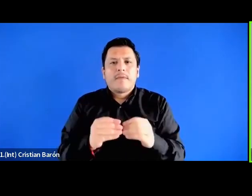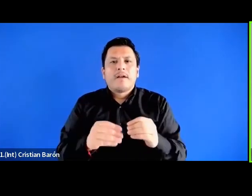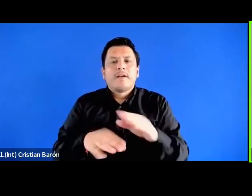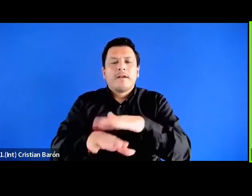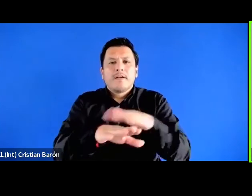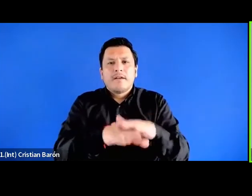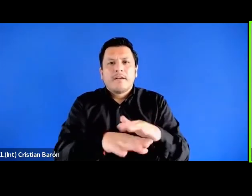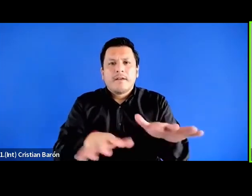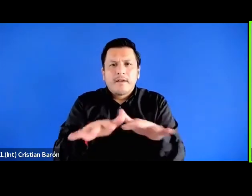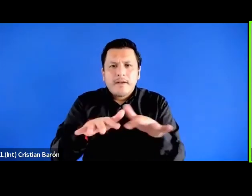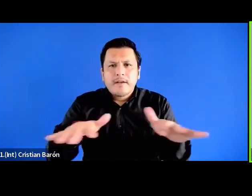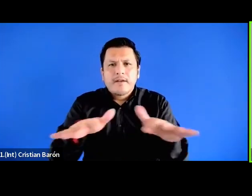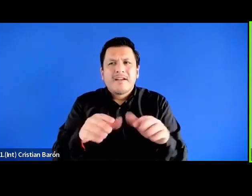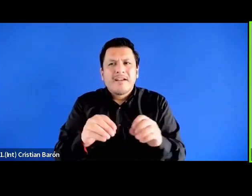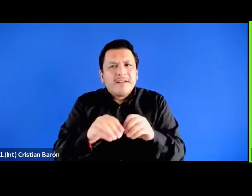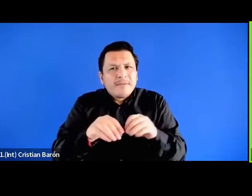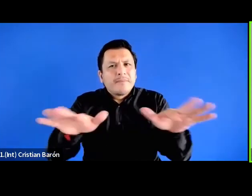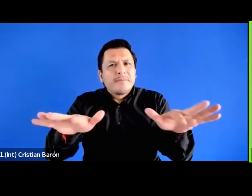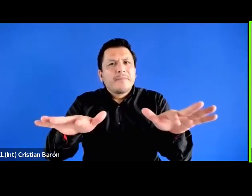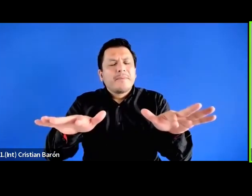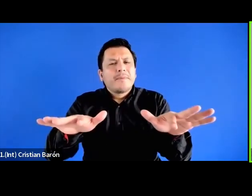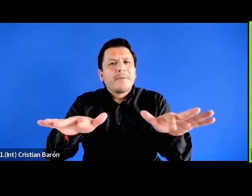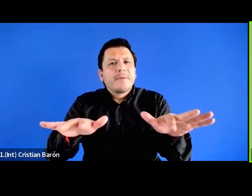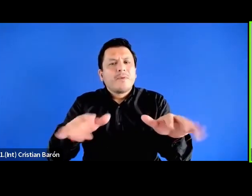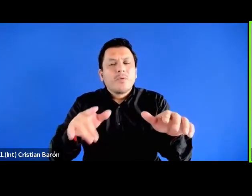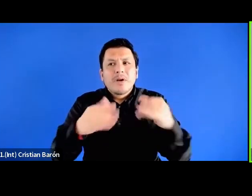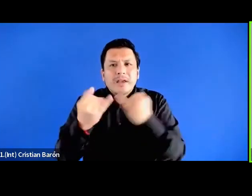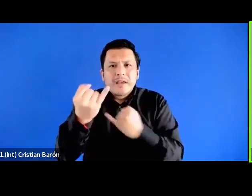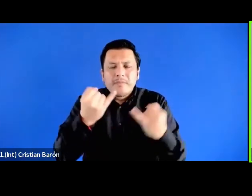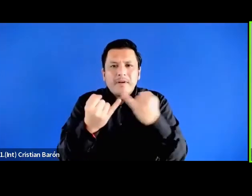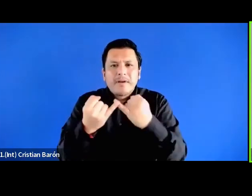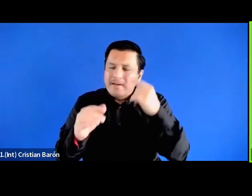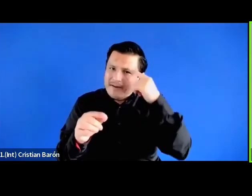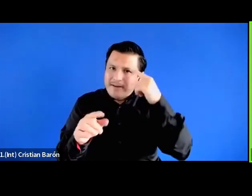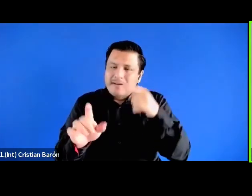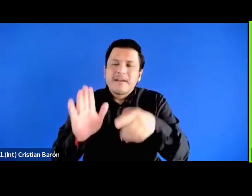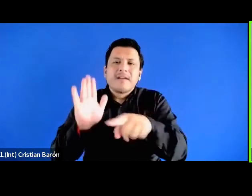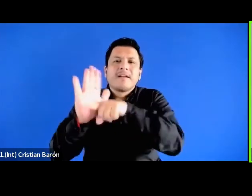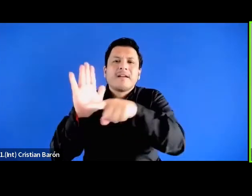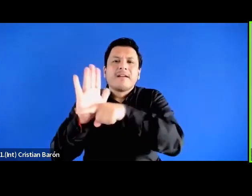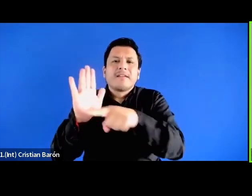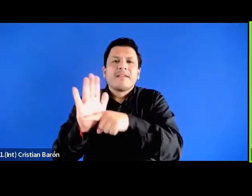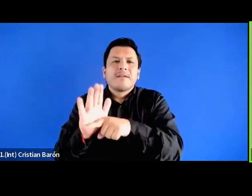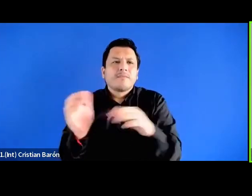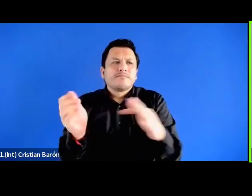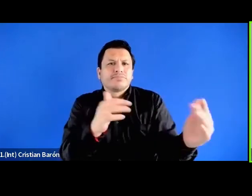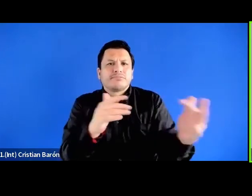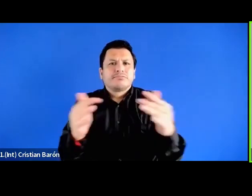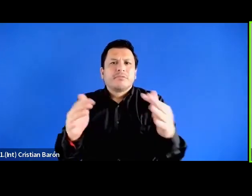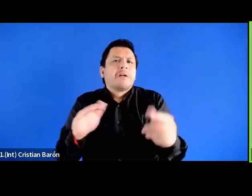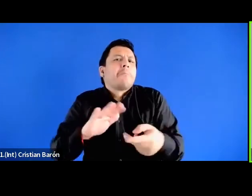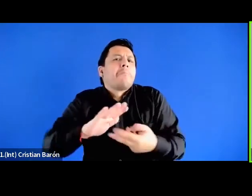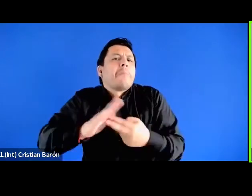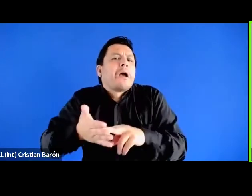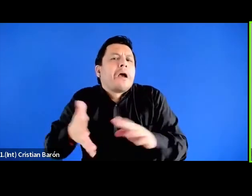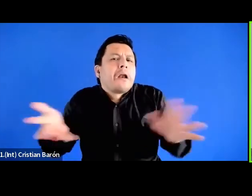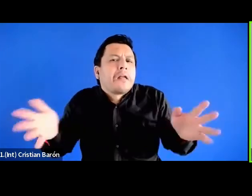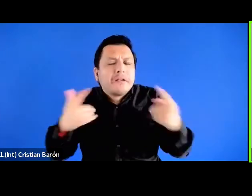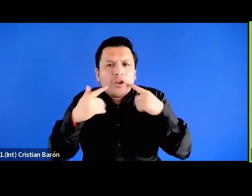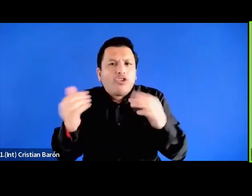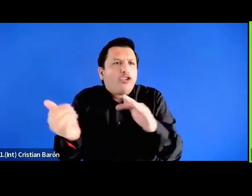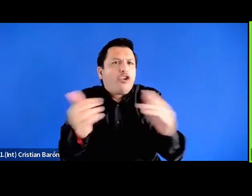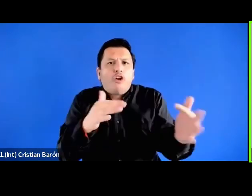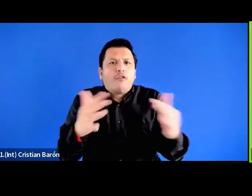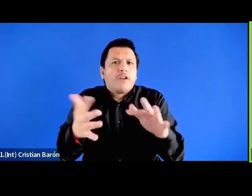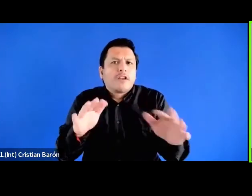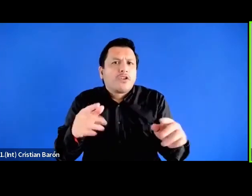transmitido una imagen negativa del conflicto, como si el conflicto no hiciera parte de